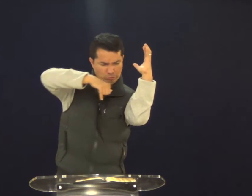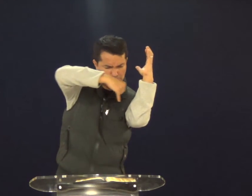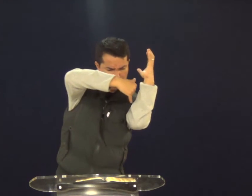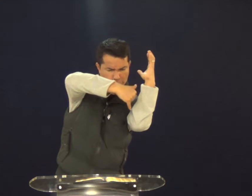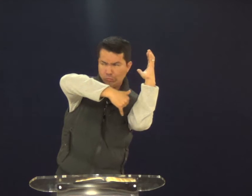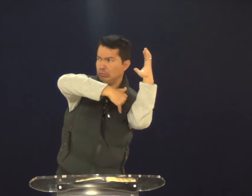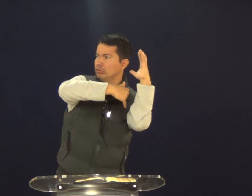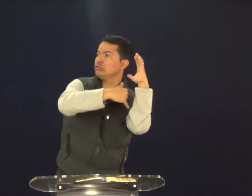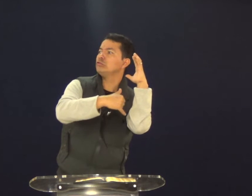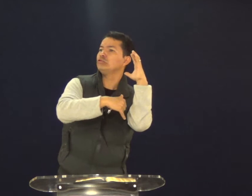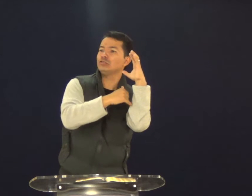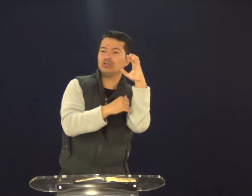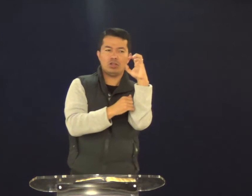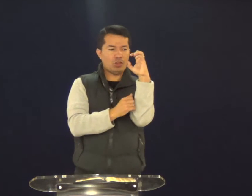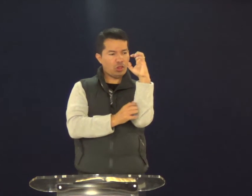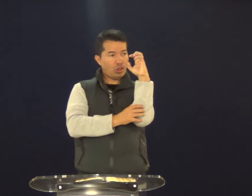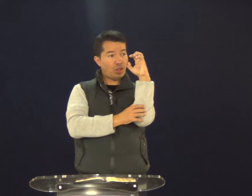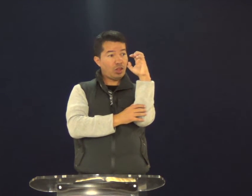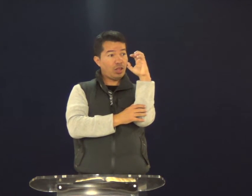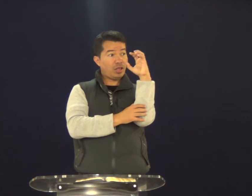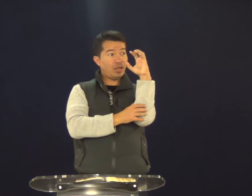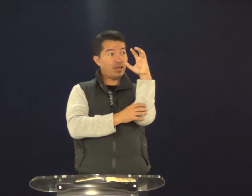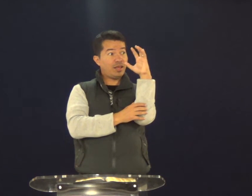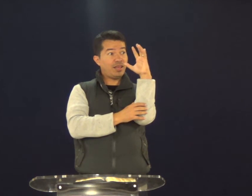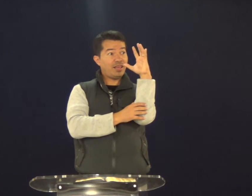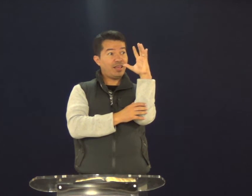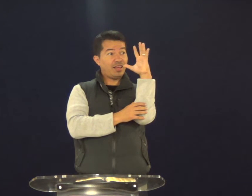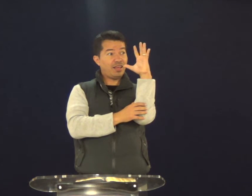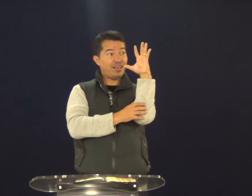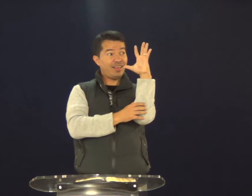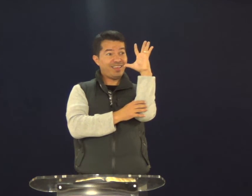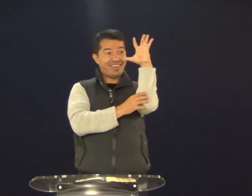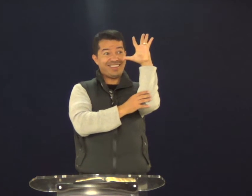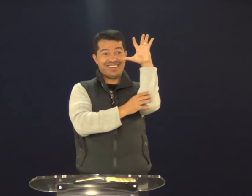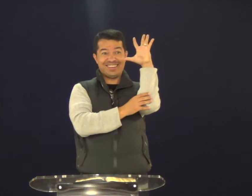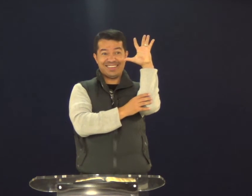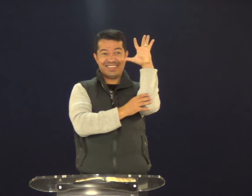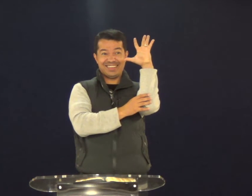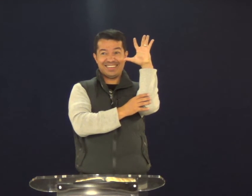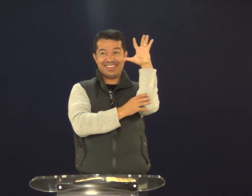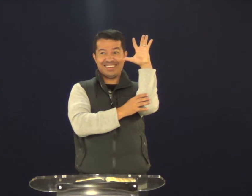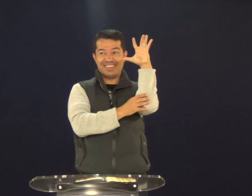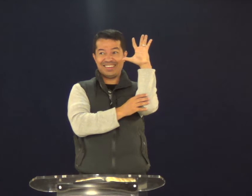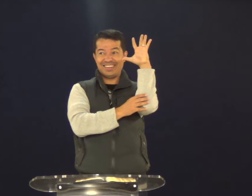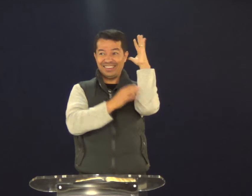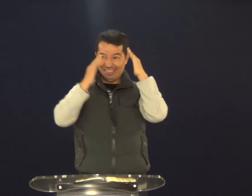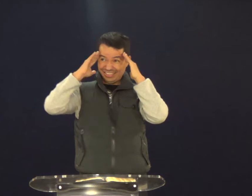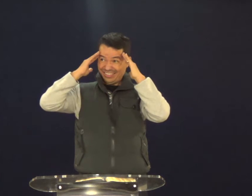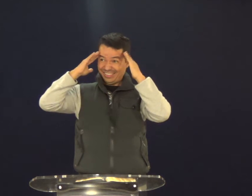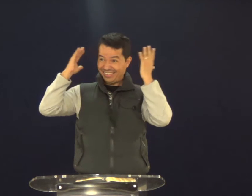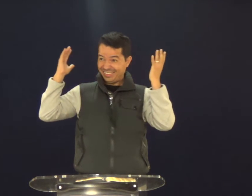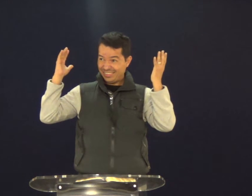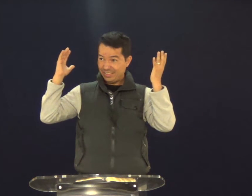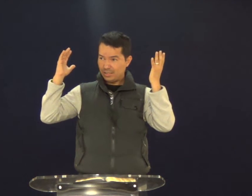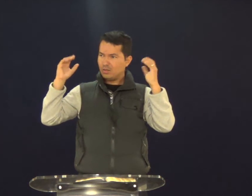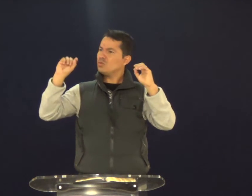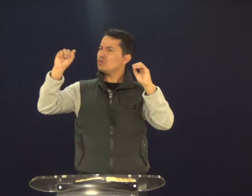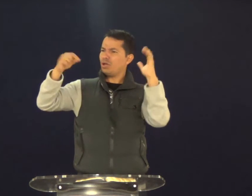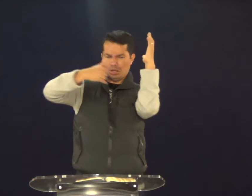prejudicada. Mas aí, que Jesus faz? Não, sai daqui. Ele começa a cuidar e regar, e ela floresce novamente,